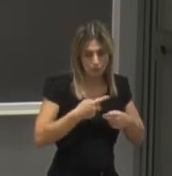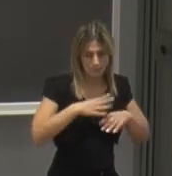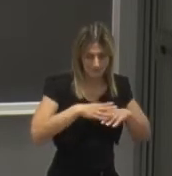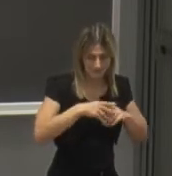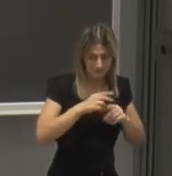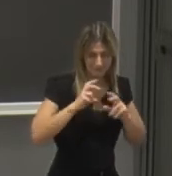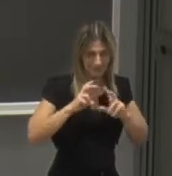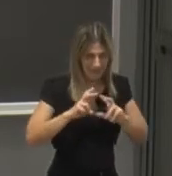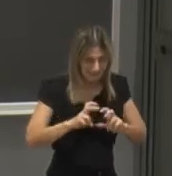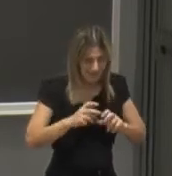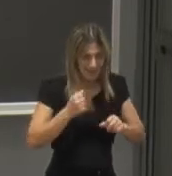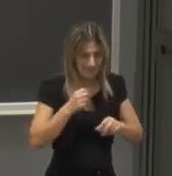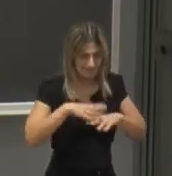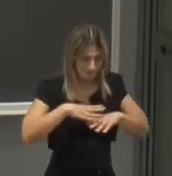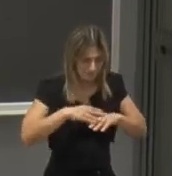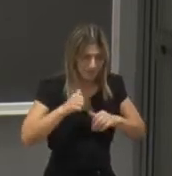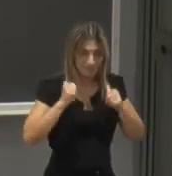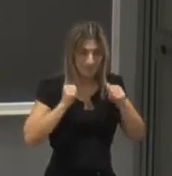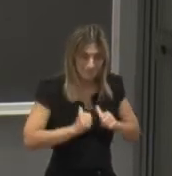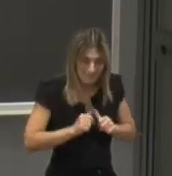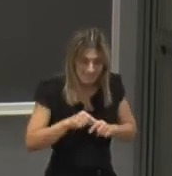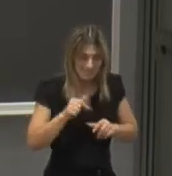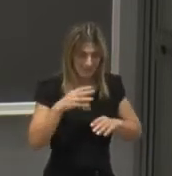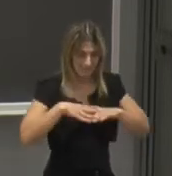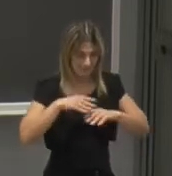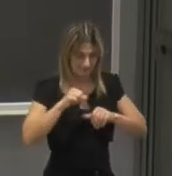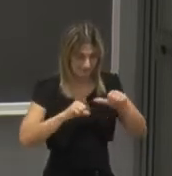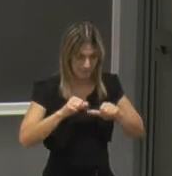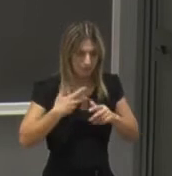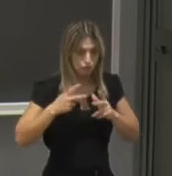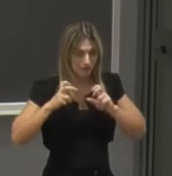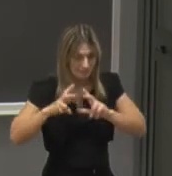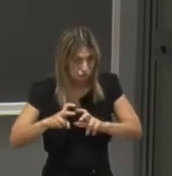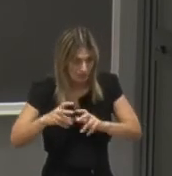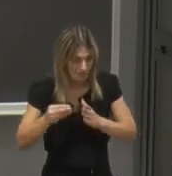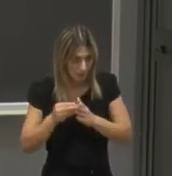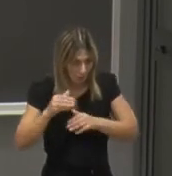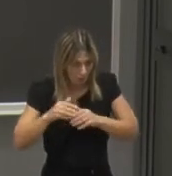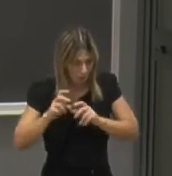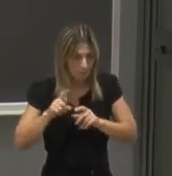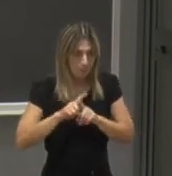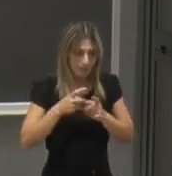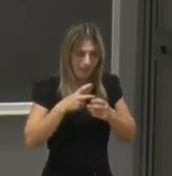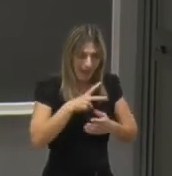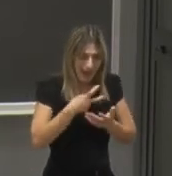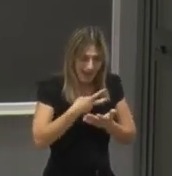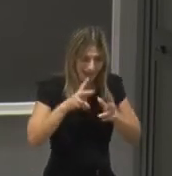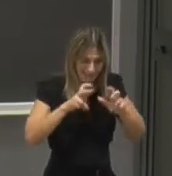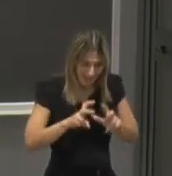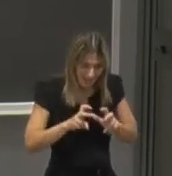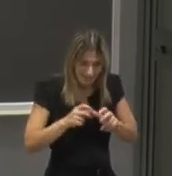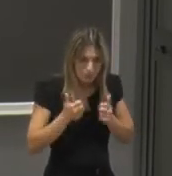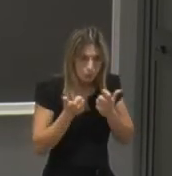geometria, l'analisi matematica, la crittografia, la fisica matematica la ricerca operativa, l'analisi numerica